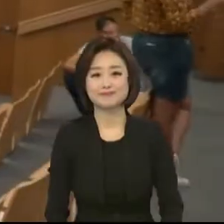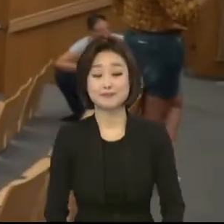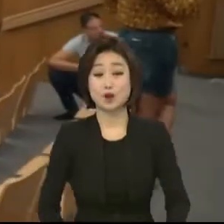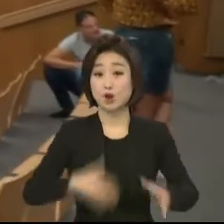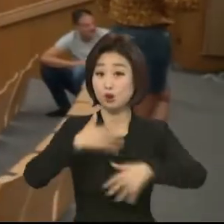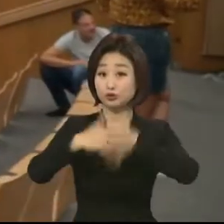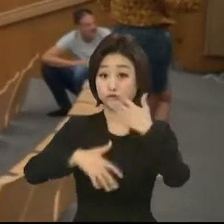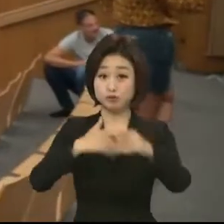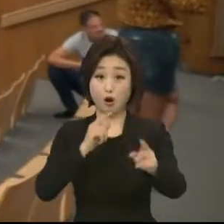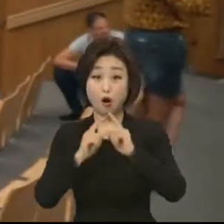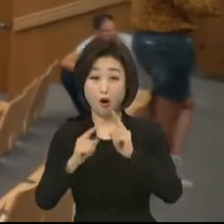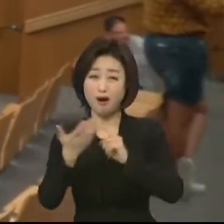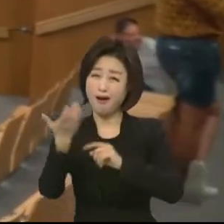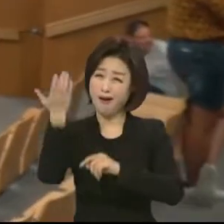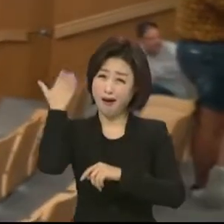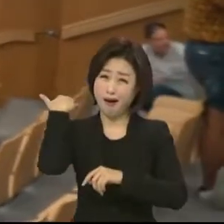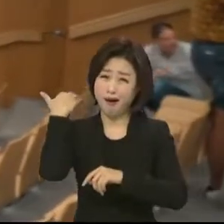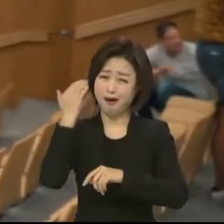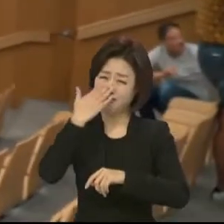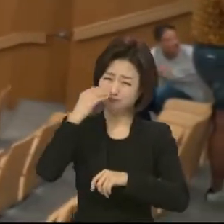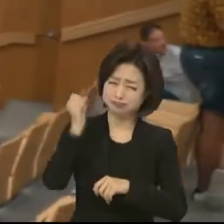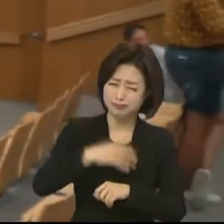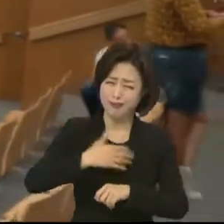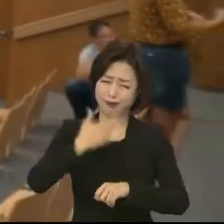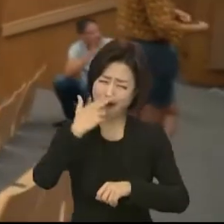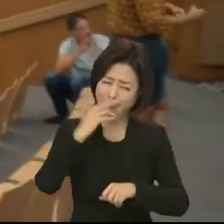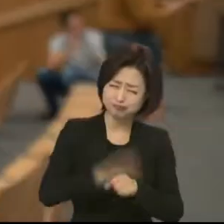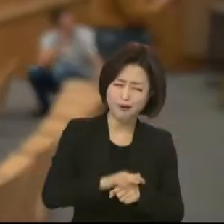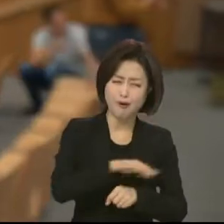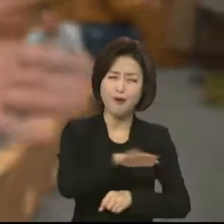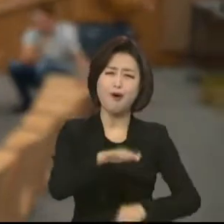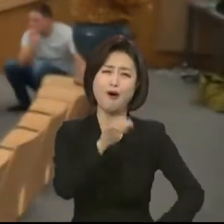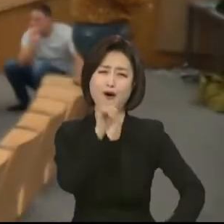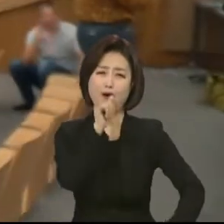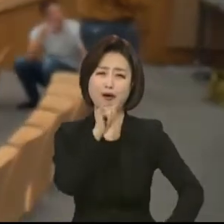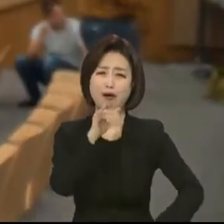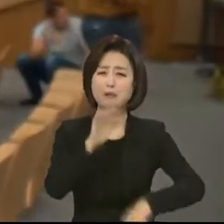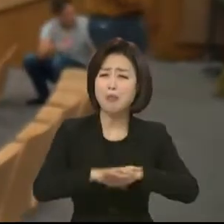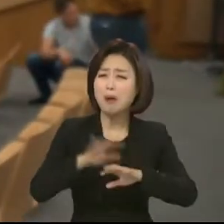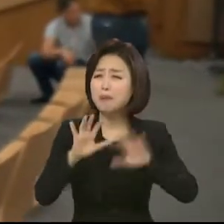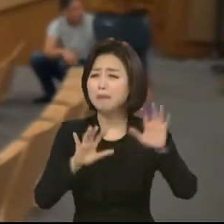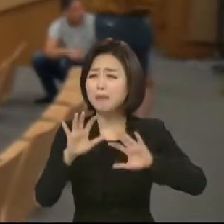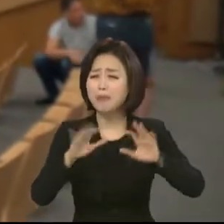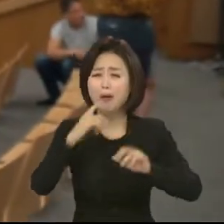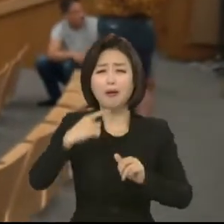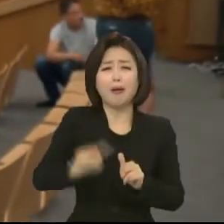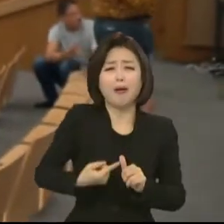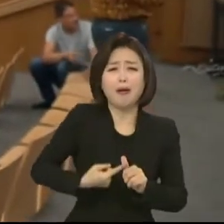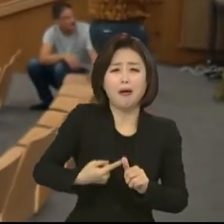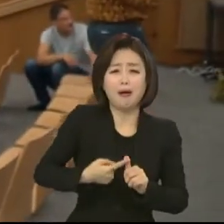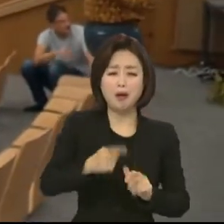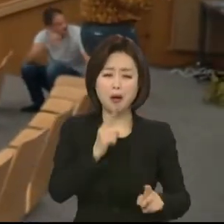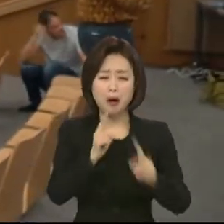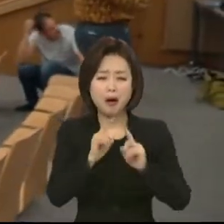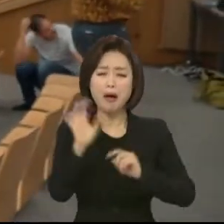수어는 억압당했고 무시받았어요. 손짓이라고 놀림받았고 언어도 아니라고 했죠.